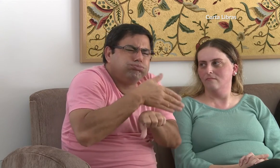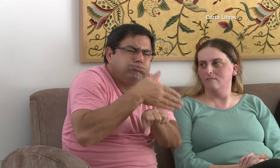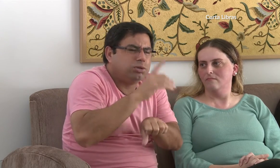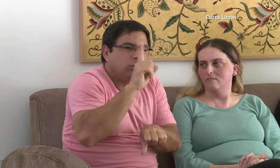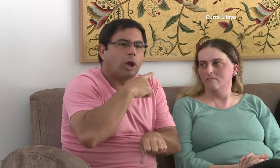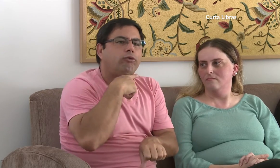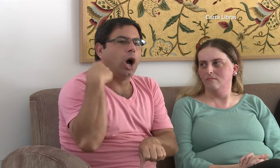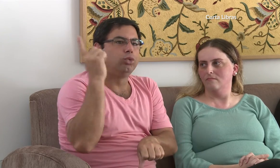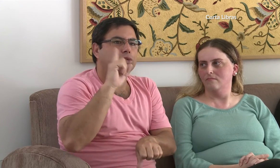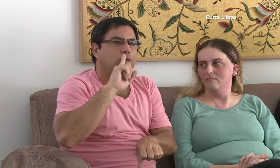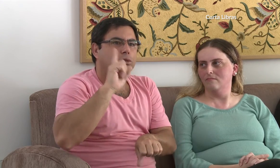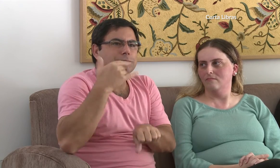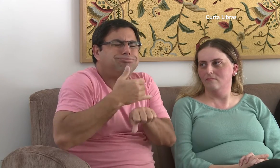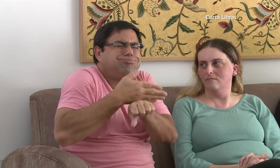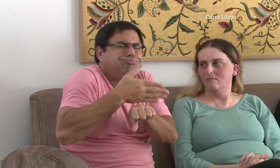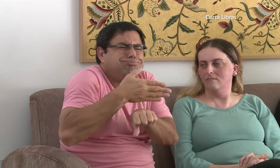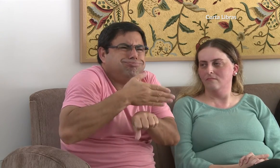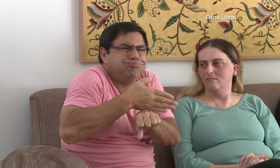Não deixava de ir.